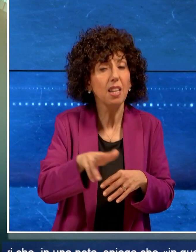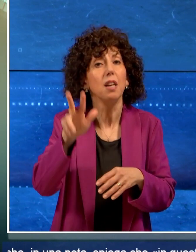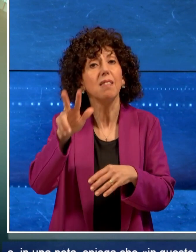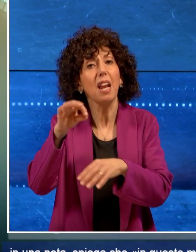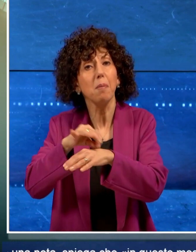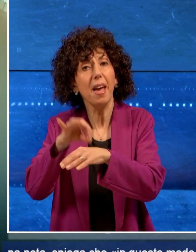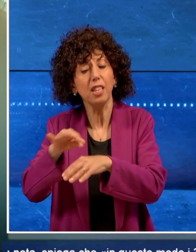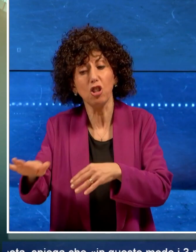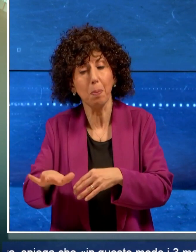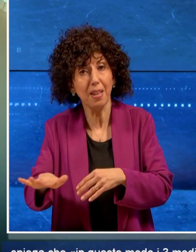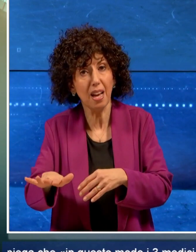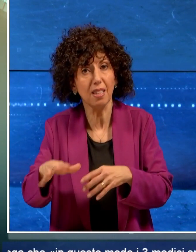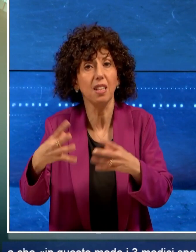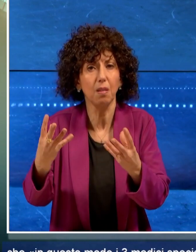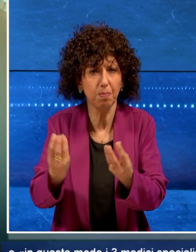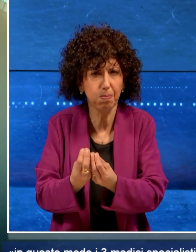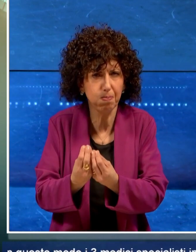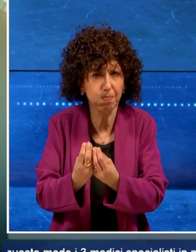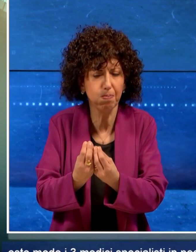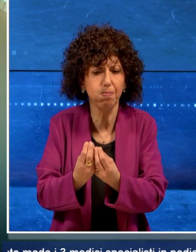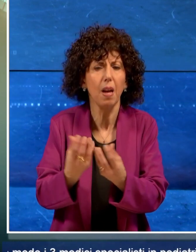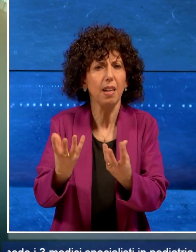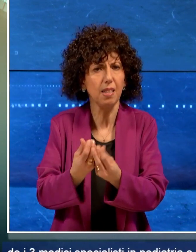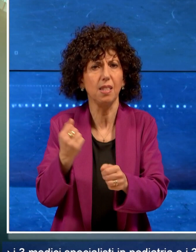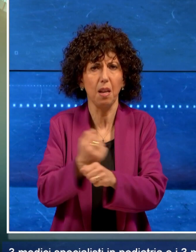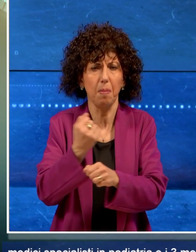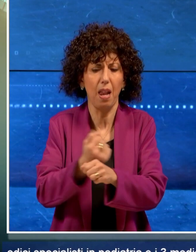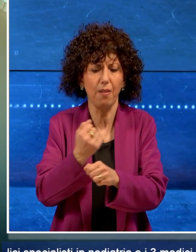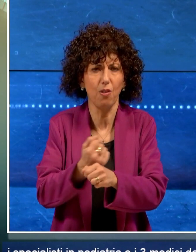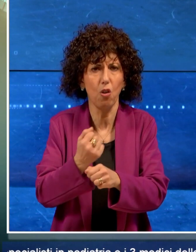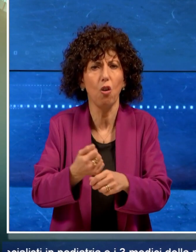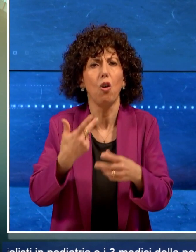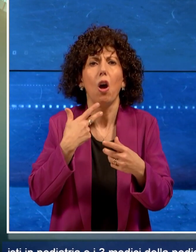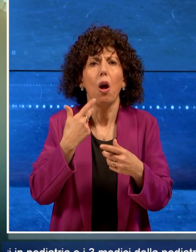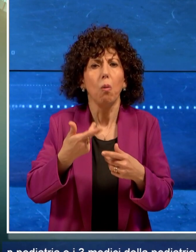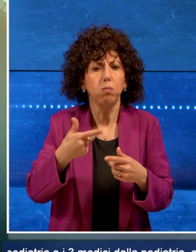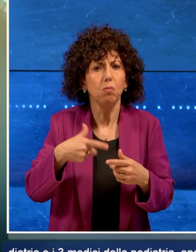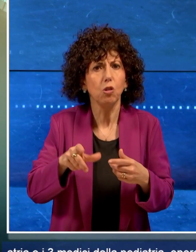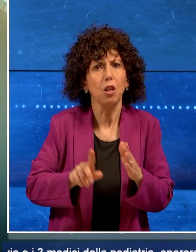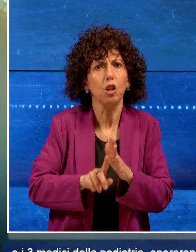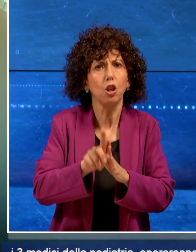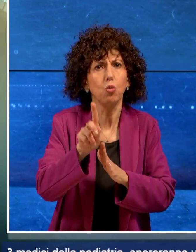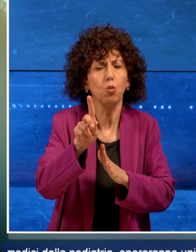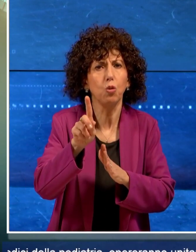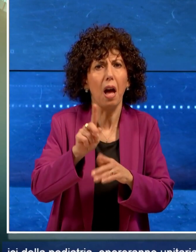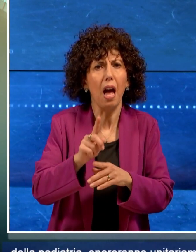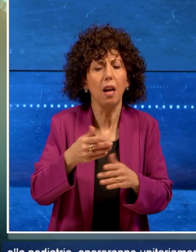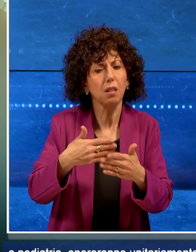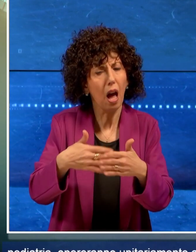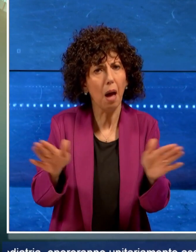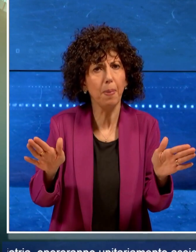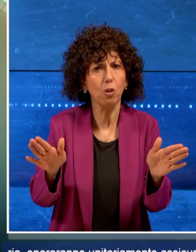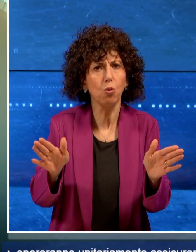medici della pediatria opereranno unitariamente assicurando così l'apertura degli